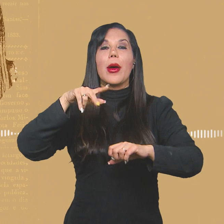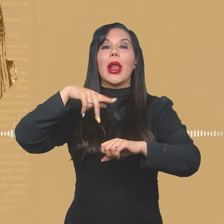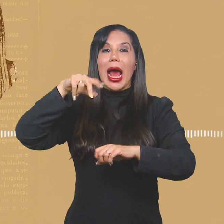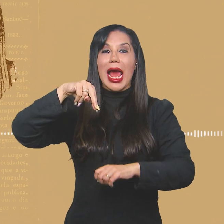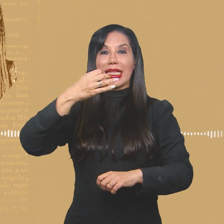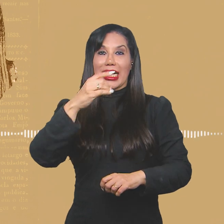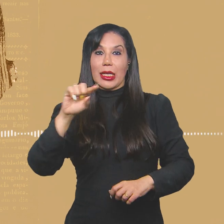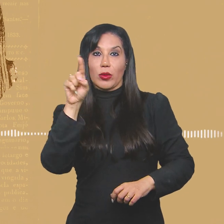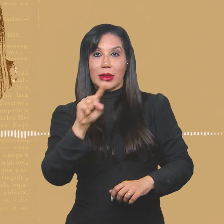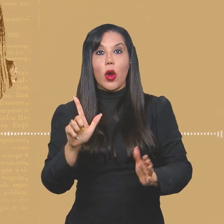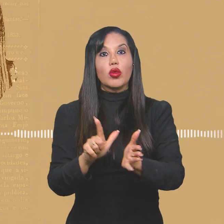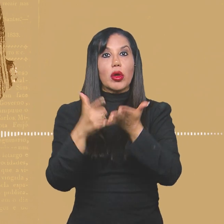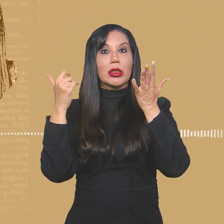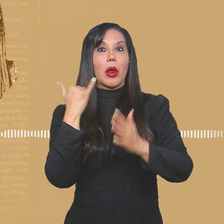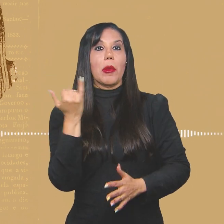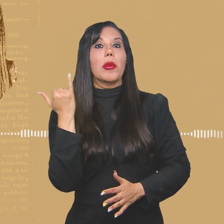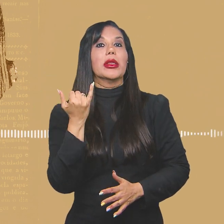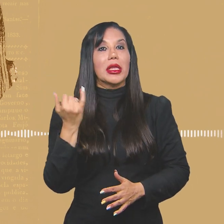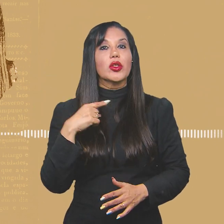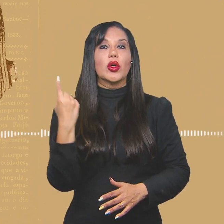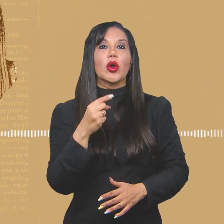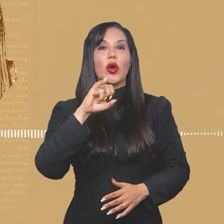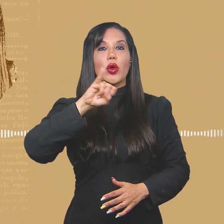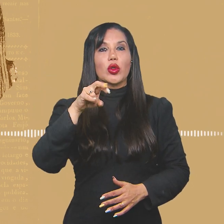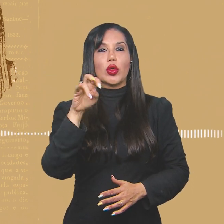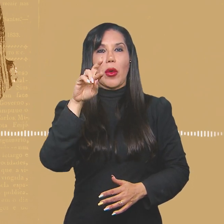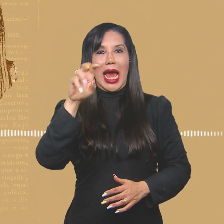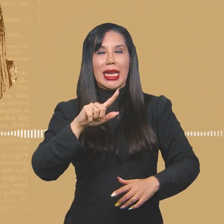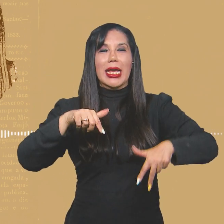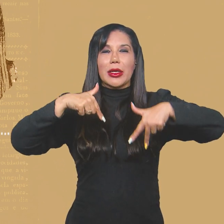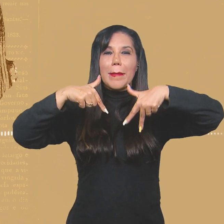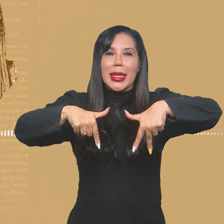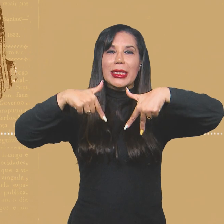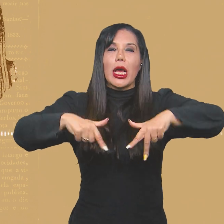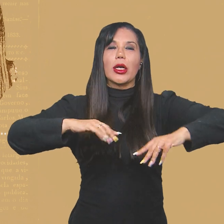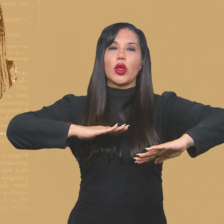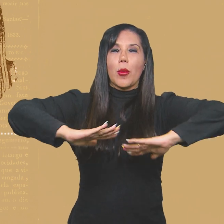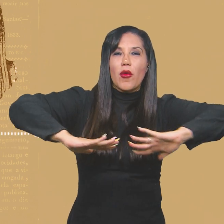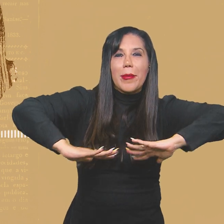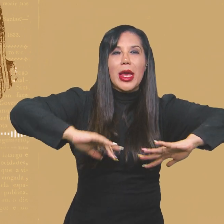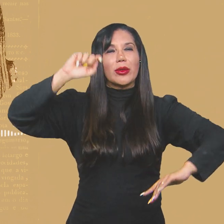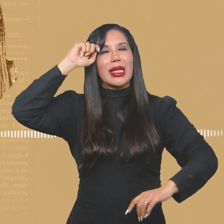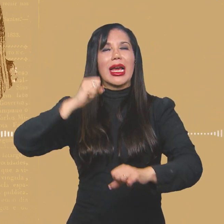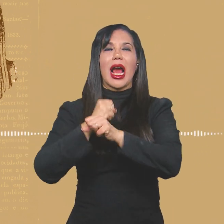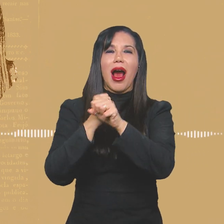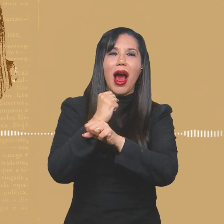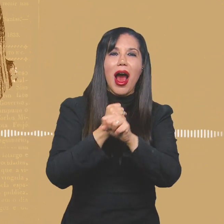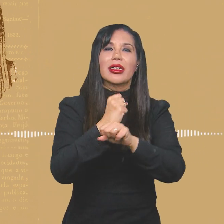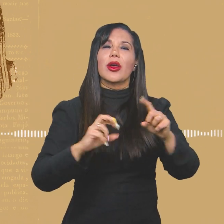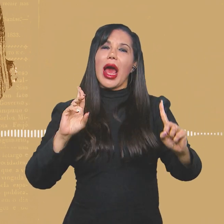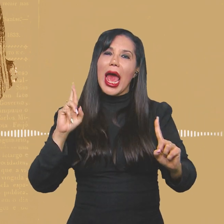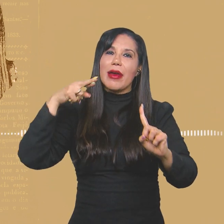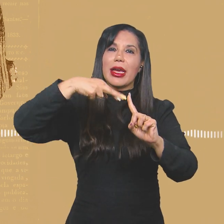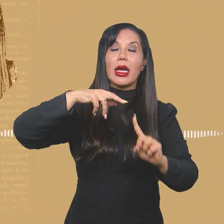Z, que é um jornal interessante lá do nosso Juarez Ribeiro, um cara que é militante do movimento negro de anos, né? Um cara que é uma grande